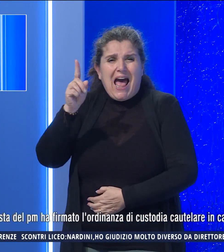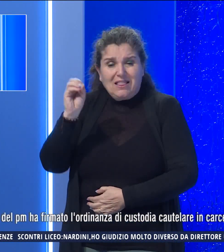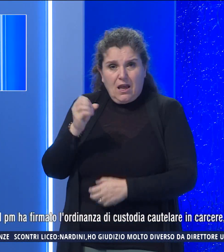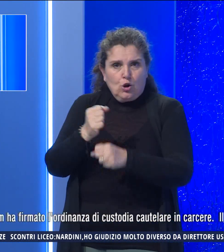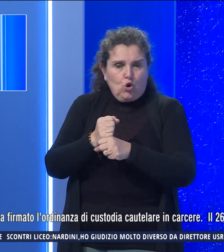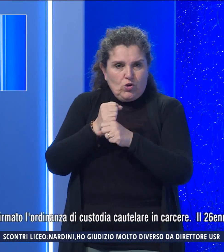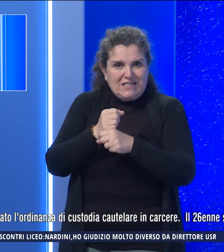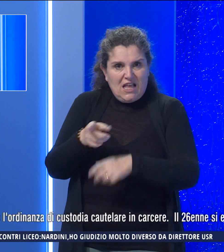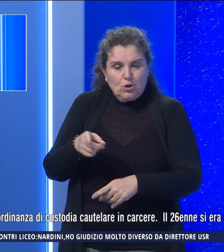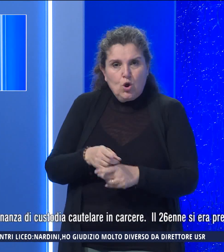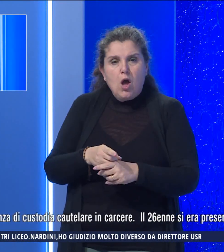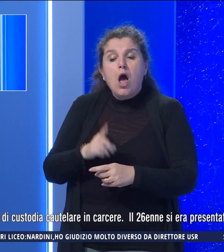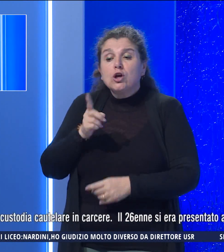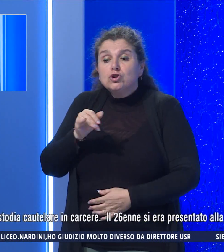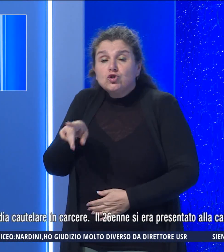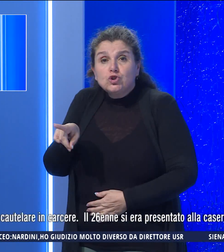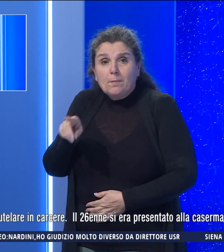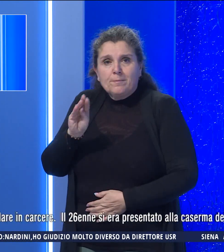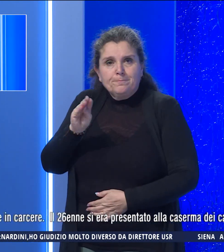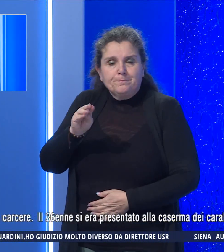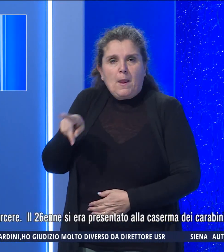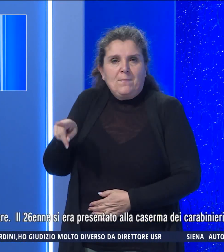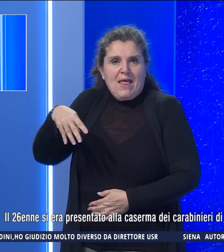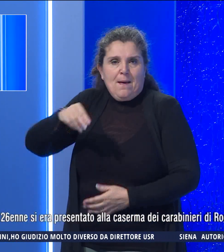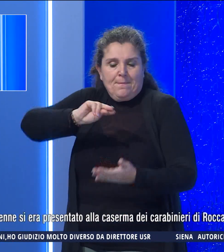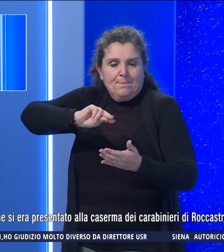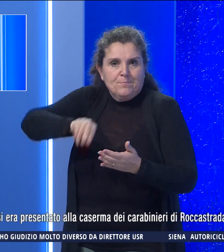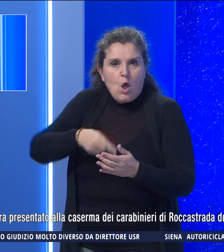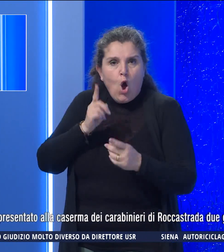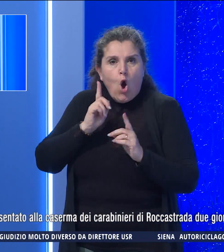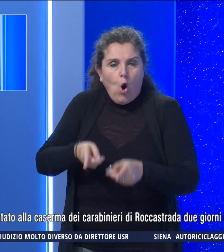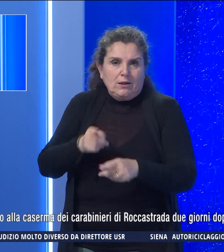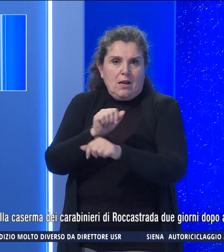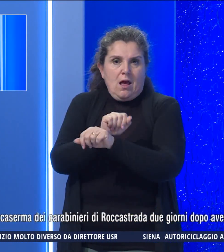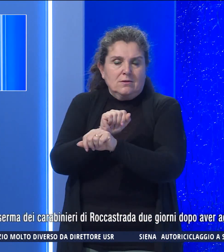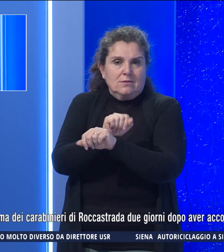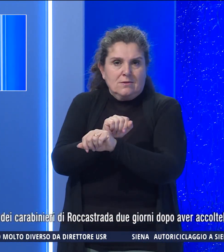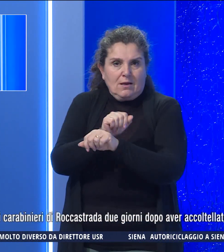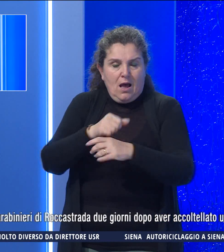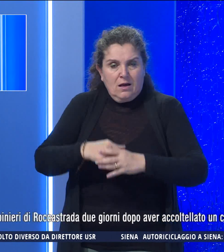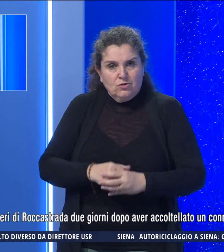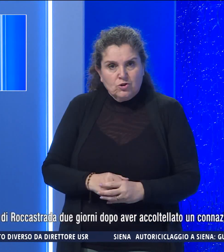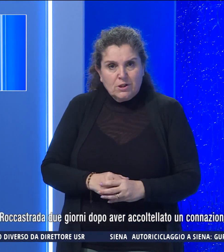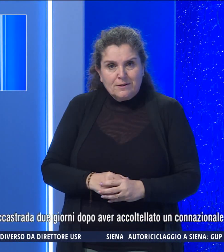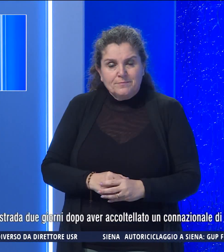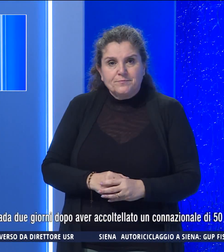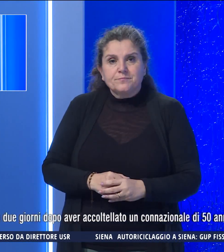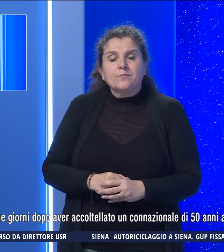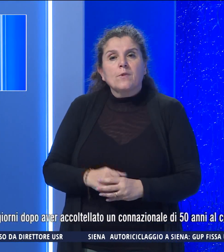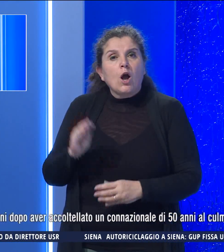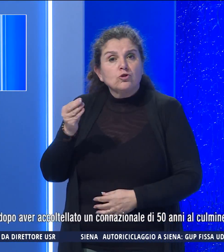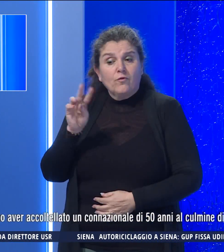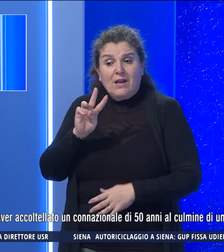Il GIP, su richiesta del PM, ha firmato l'ordinanza di custodia cautelare in carcere. Il